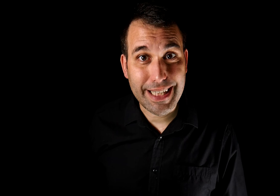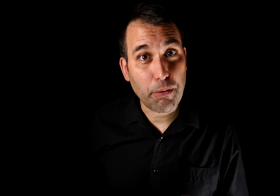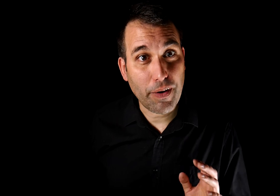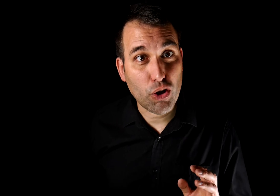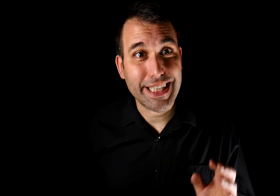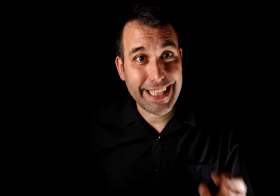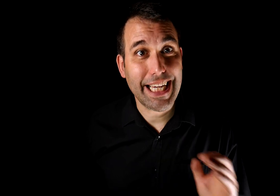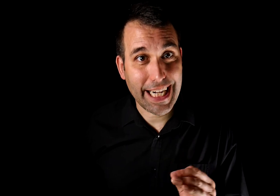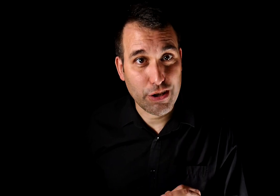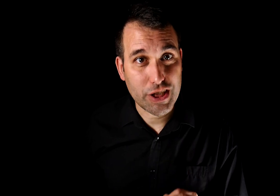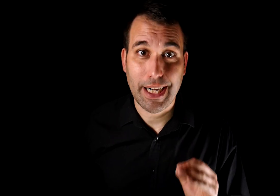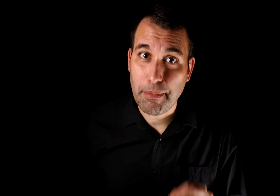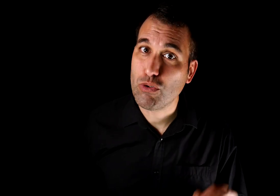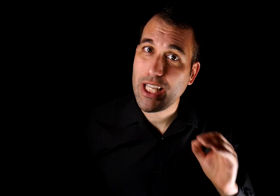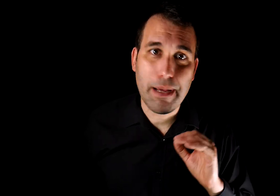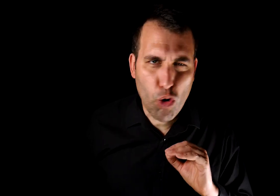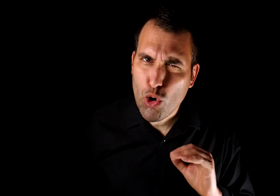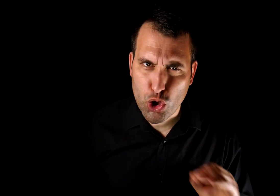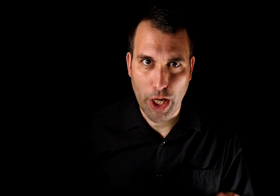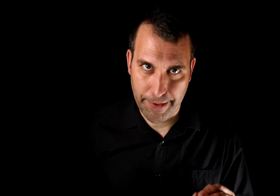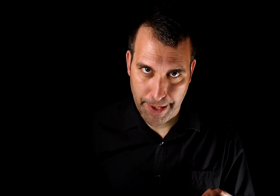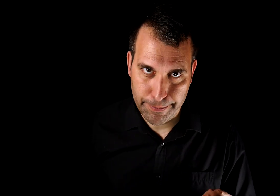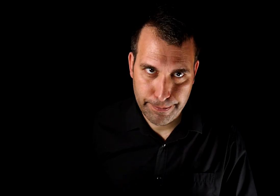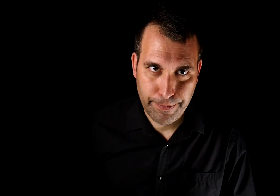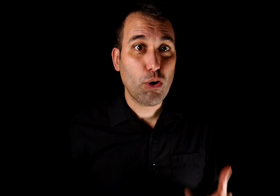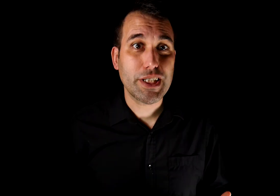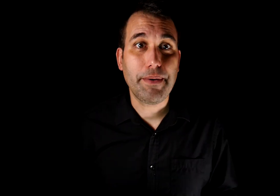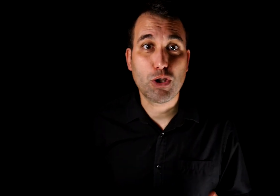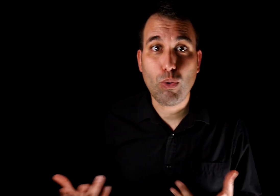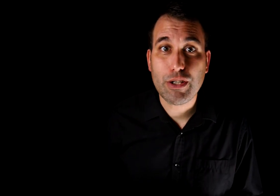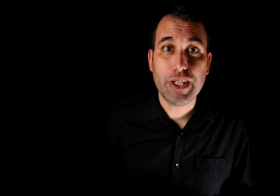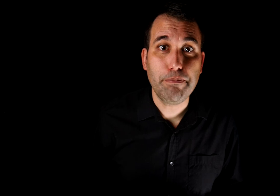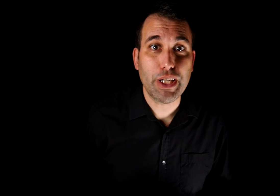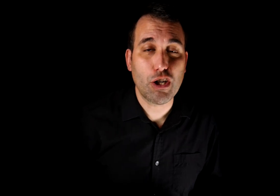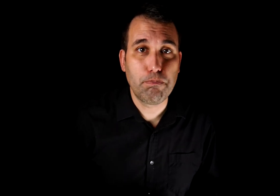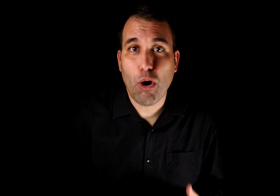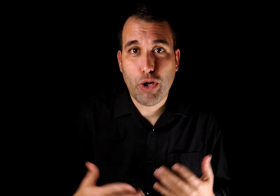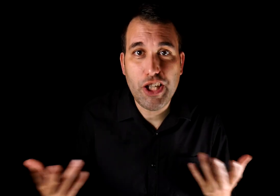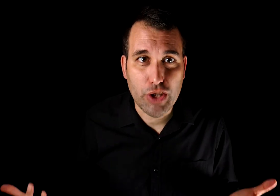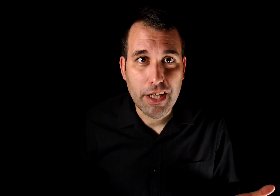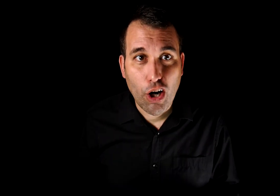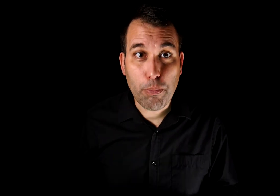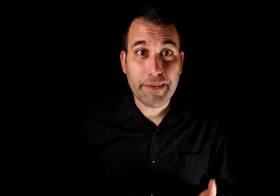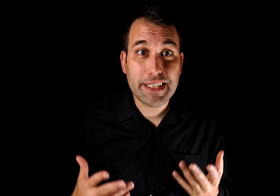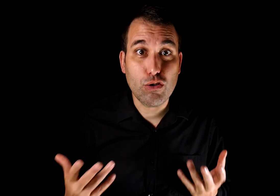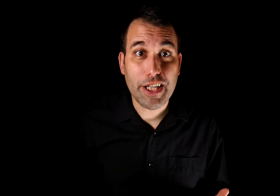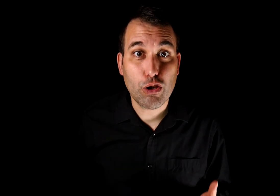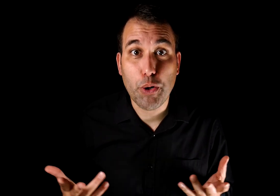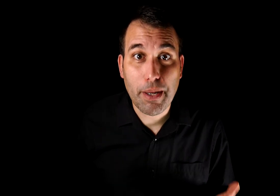esta, por favor, que sigan regando. Esa rama aún tiene mucho que crecer. Por lo que sabemos, Juan Tontín puede ser un poco idiota o puede haber sido engañado por una